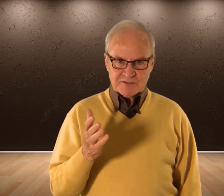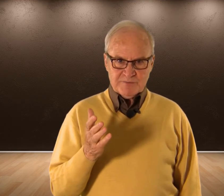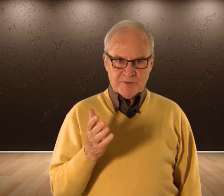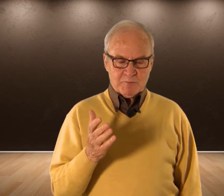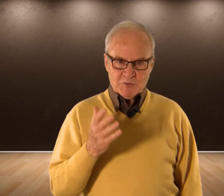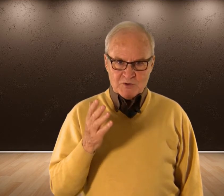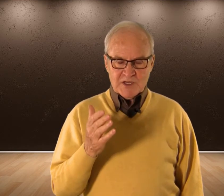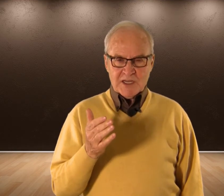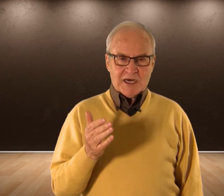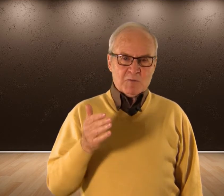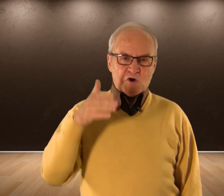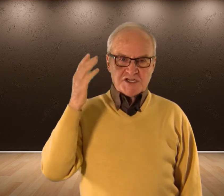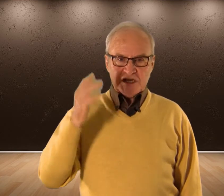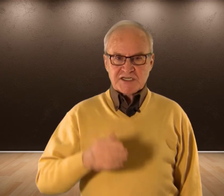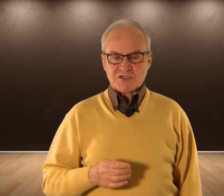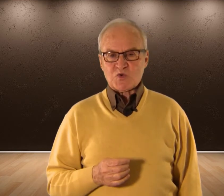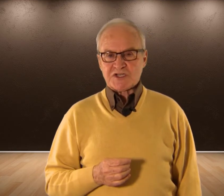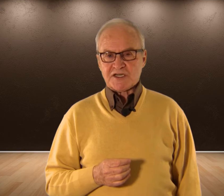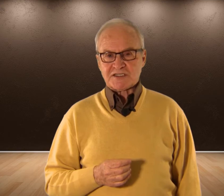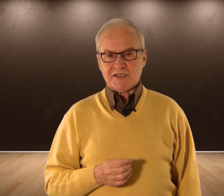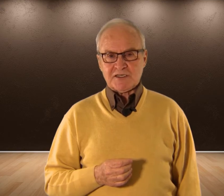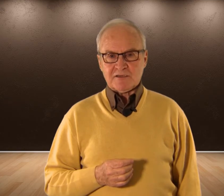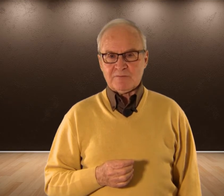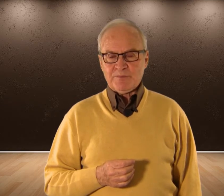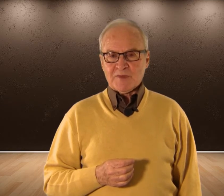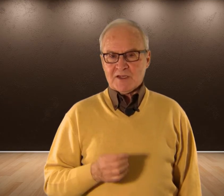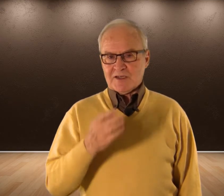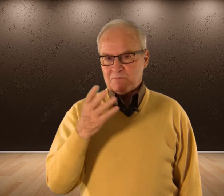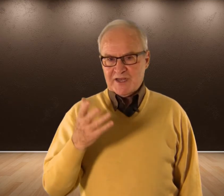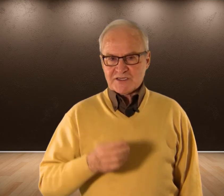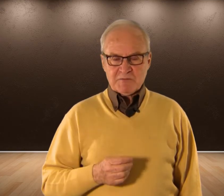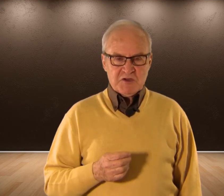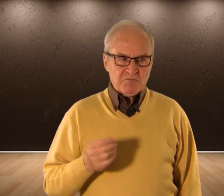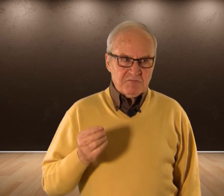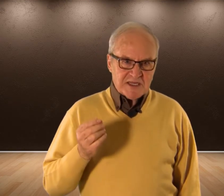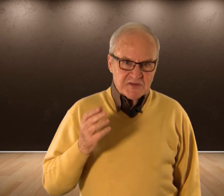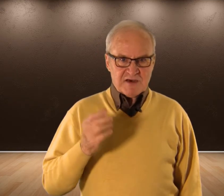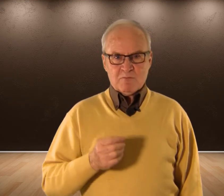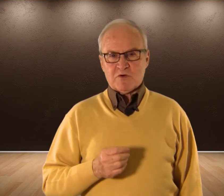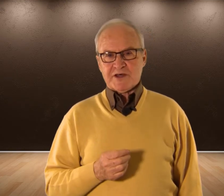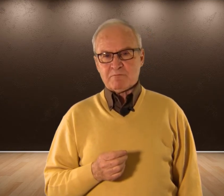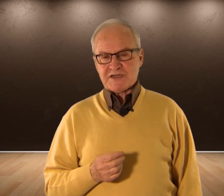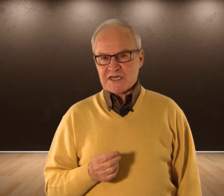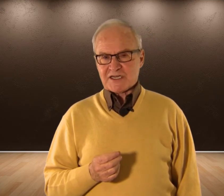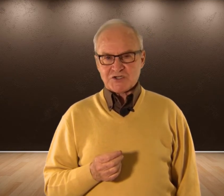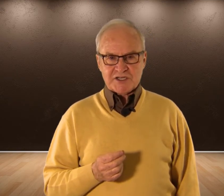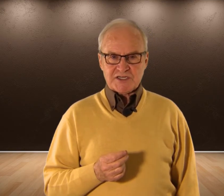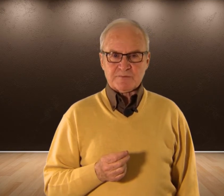Pero bueno A lo mejor Si ellas escuchan Este Ven este vídeo Quizá Puedan pensar Que son ellas